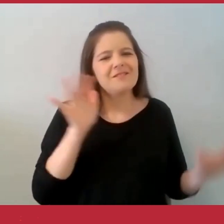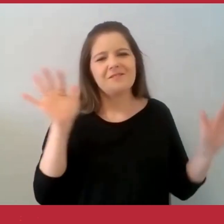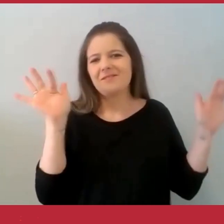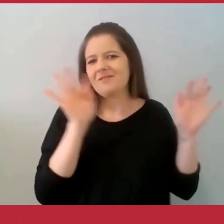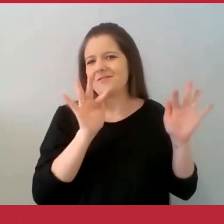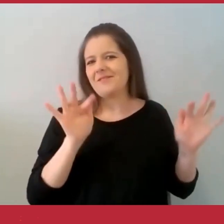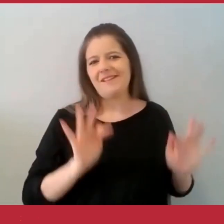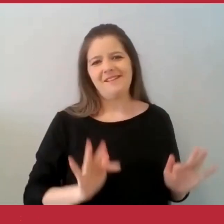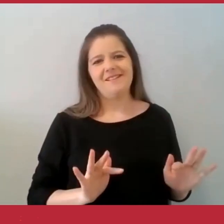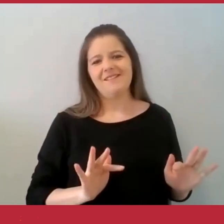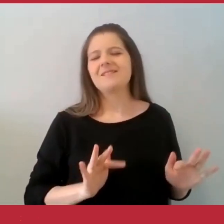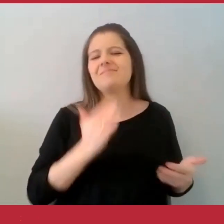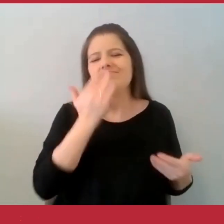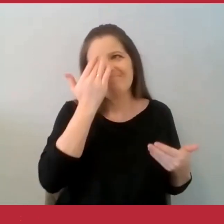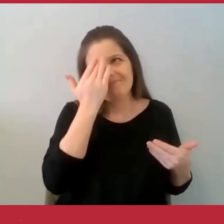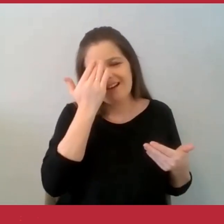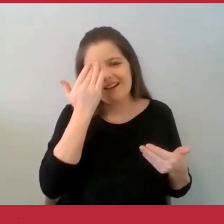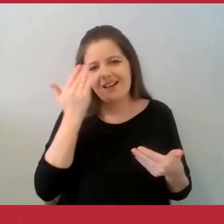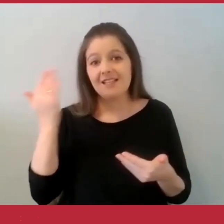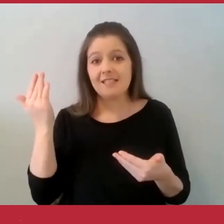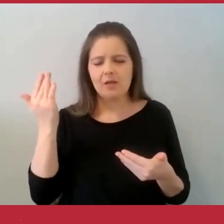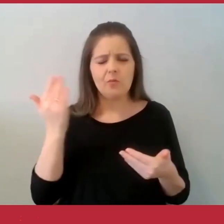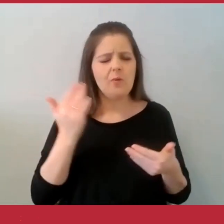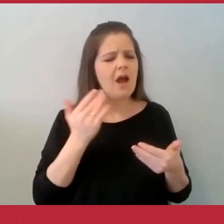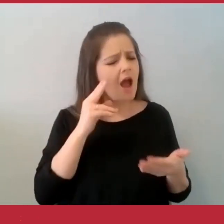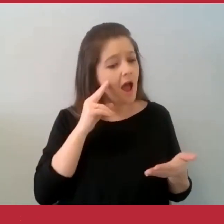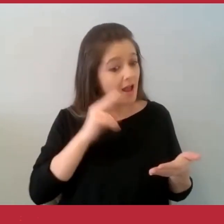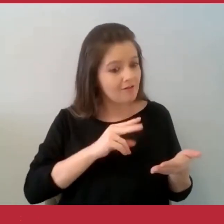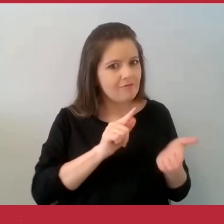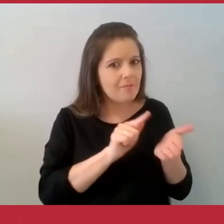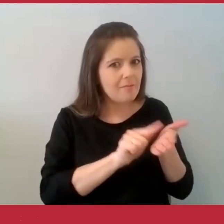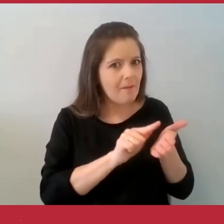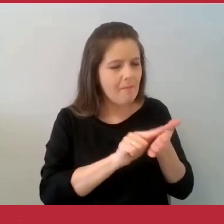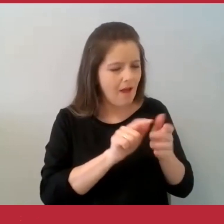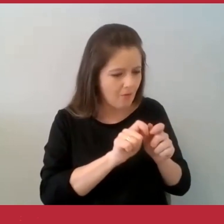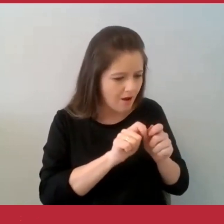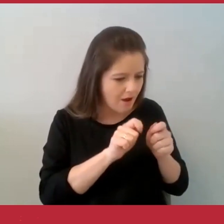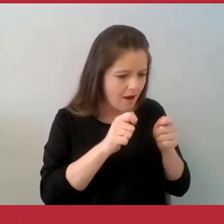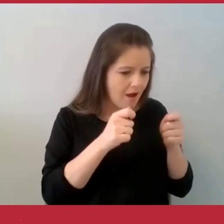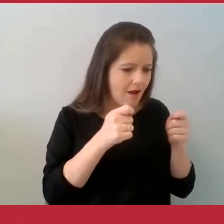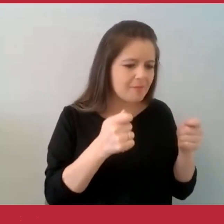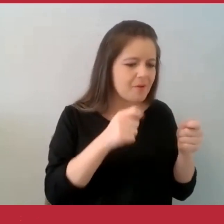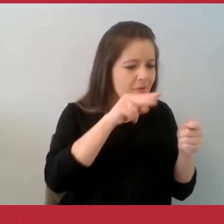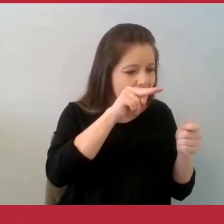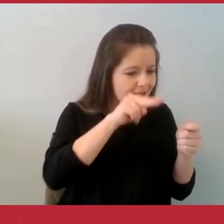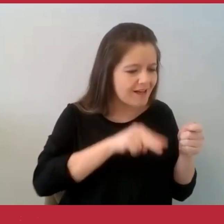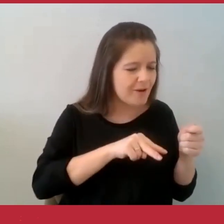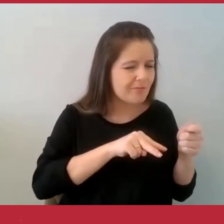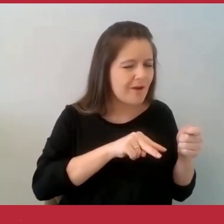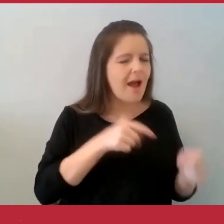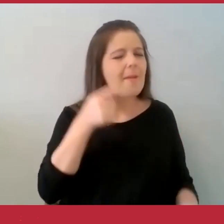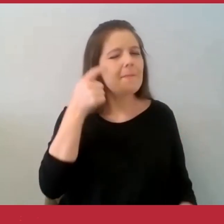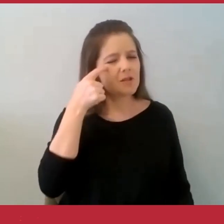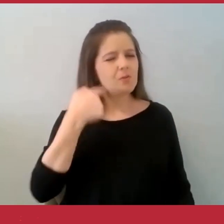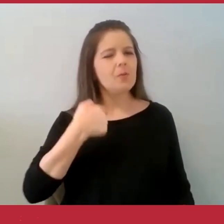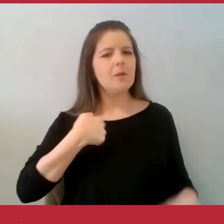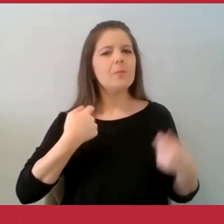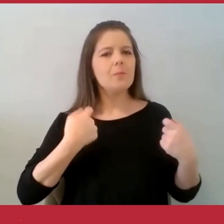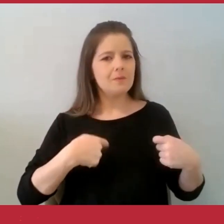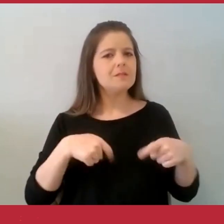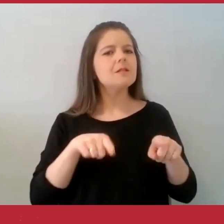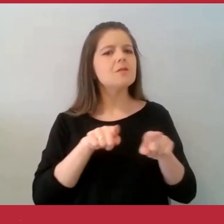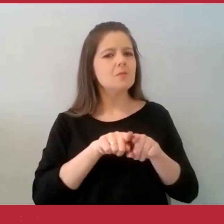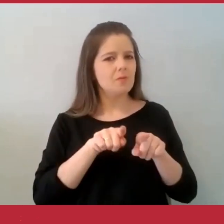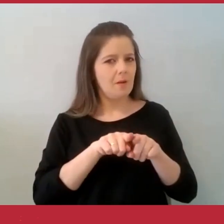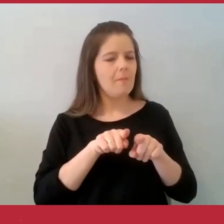agradecido e ele leu o bilhete. E ele decidiu que também precisava fazer algo bom para